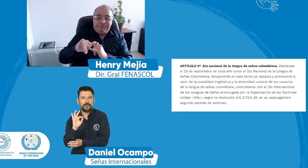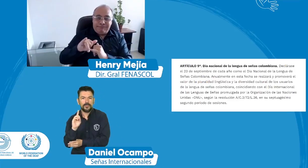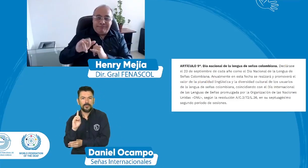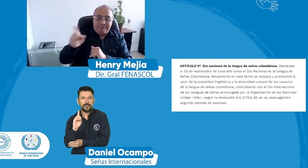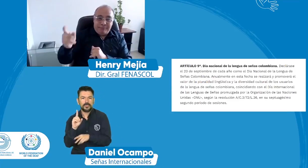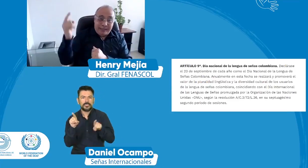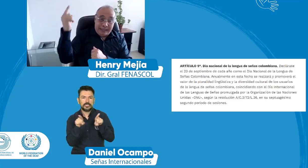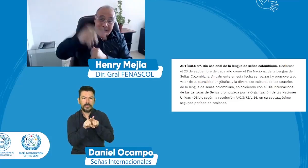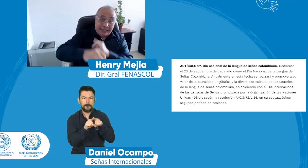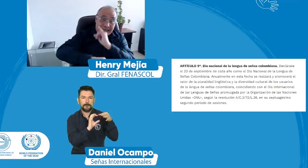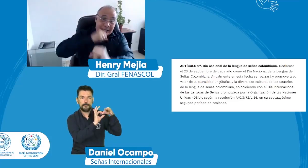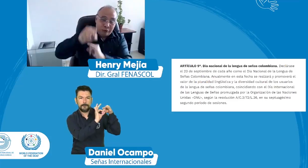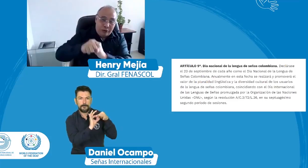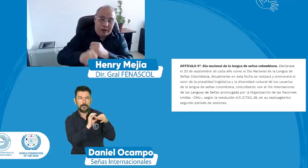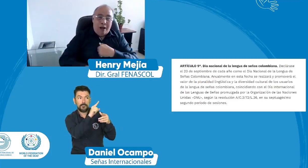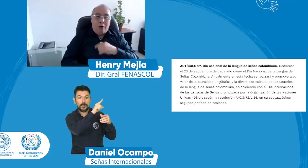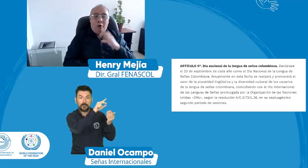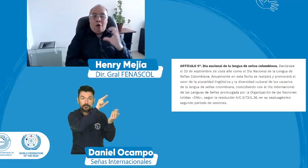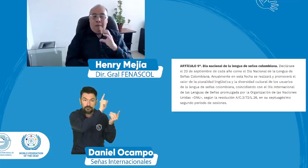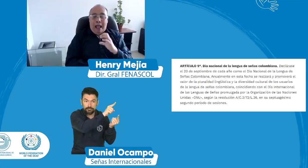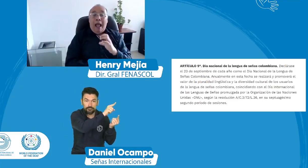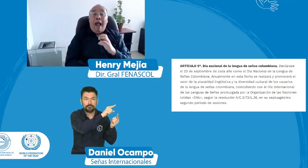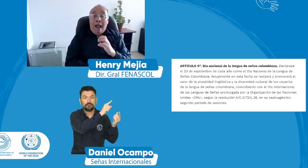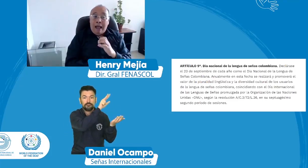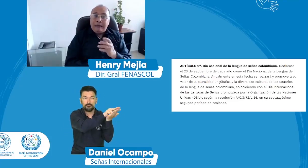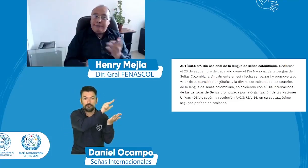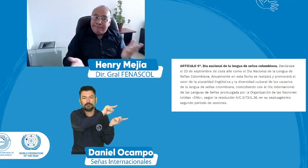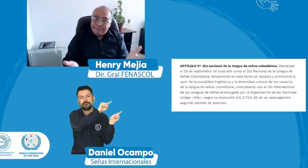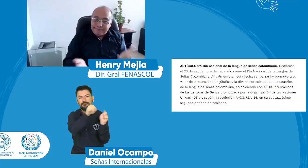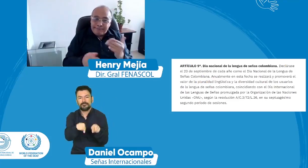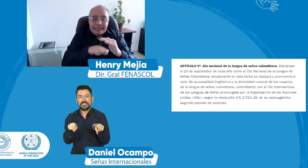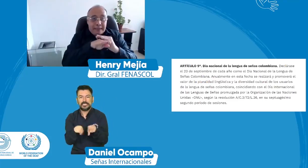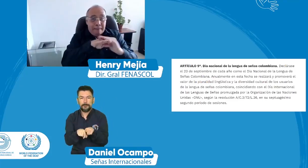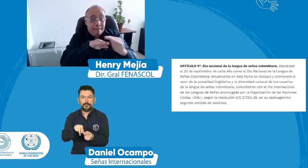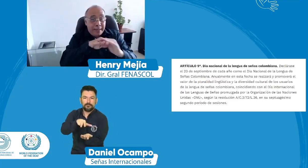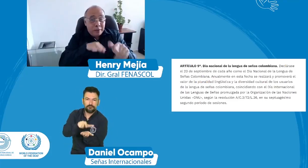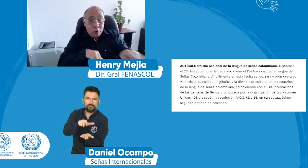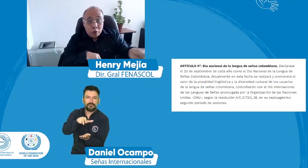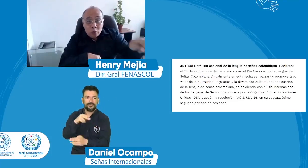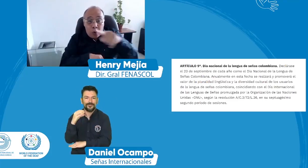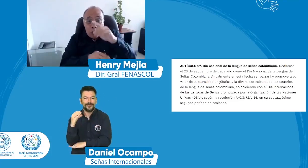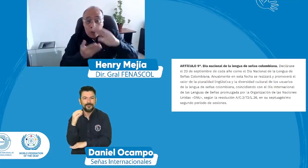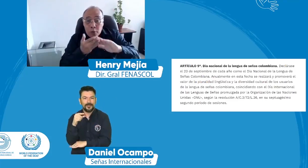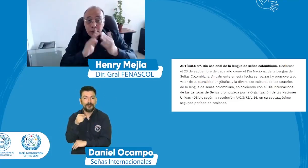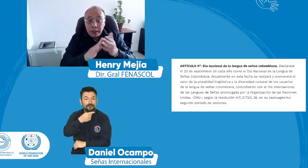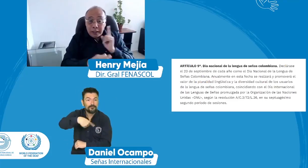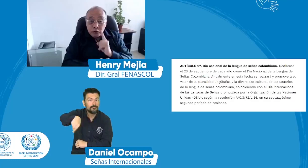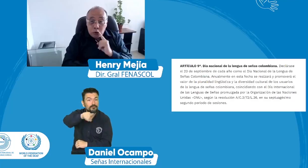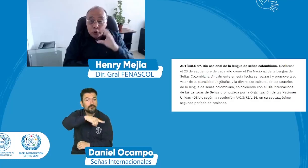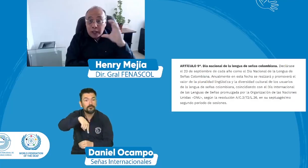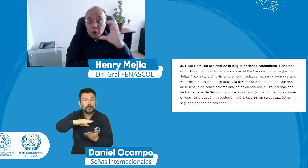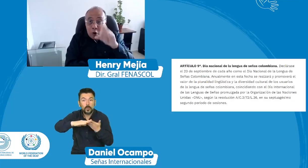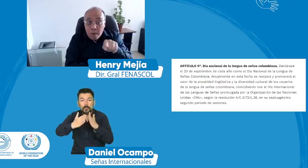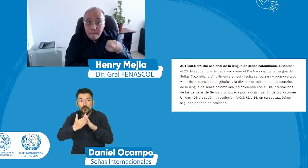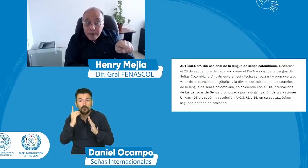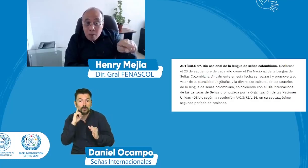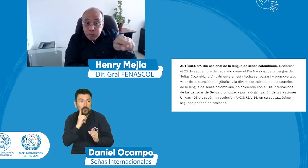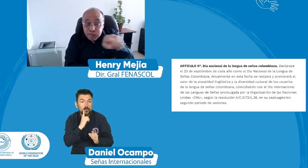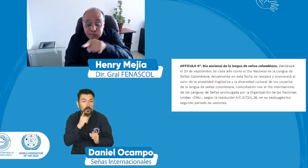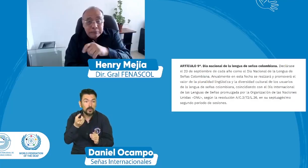que se une a lo que dice la WFD Colombia se une a este día e invita a la comunidad sorda de